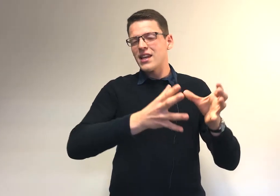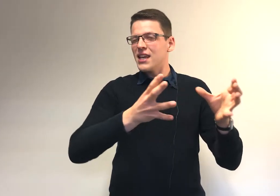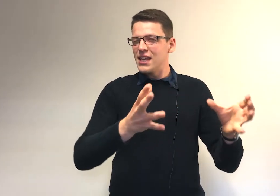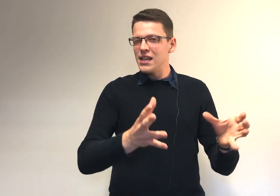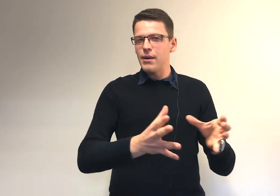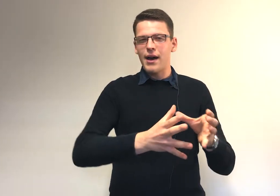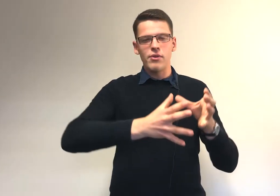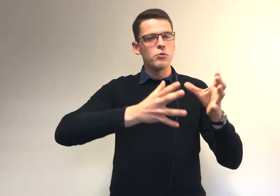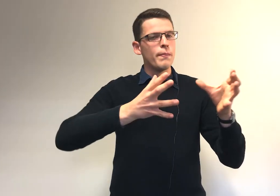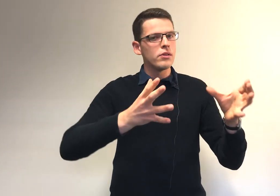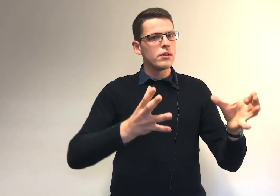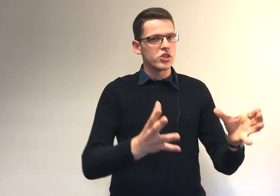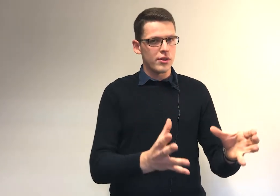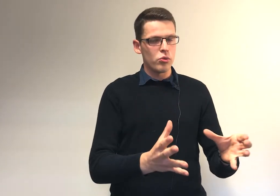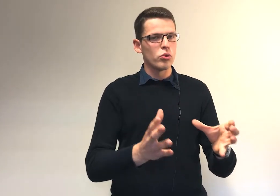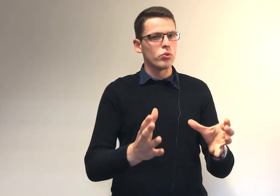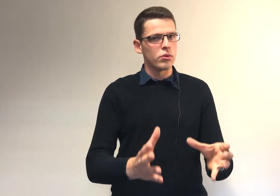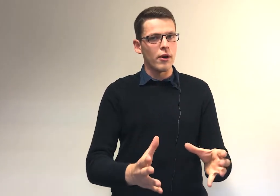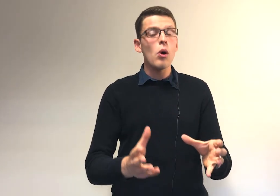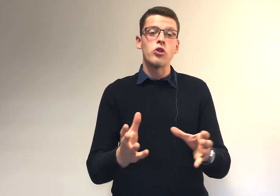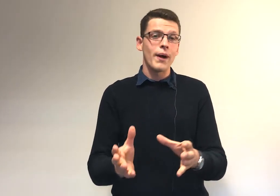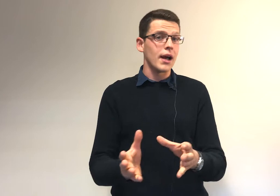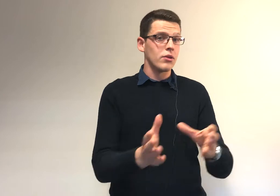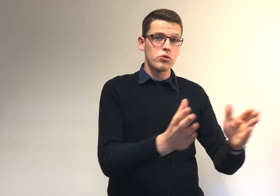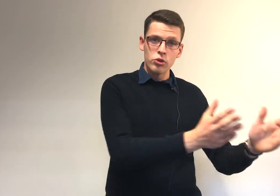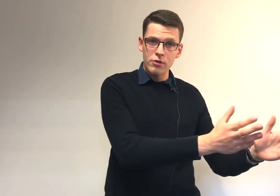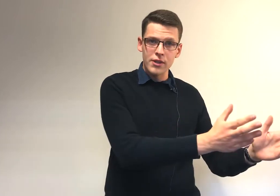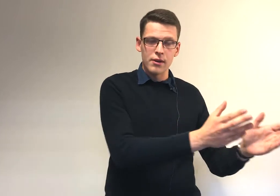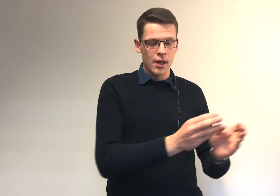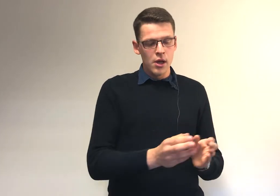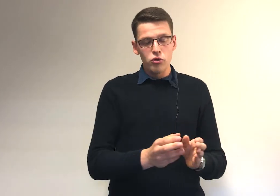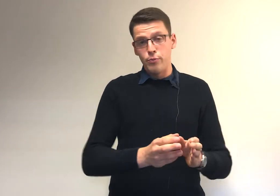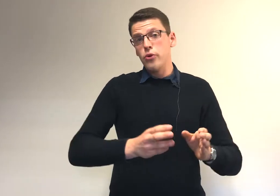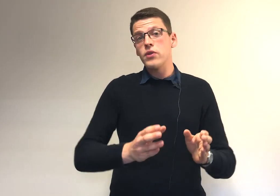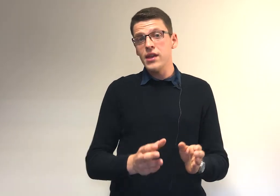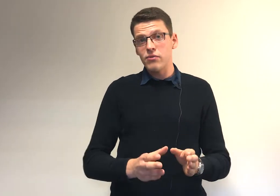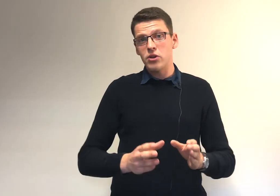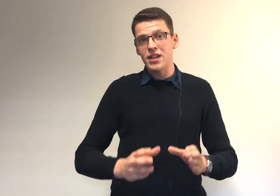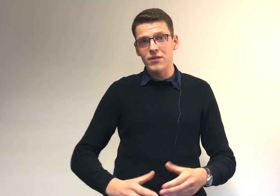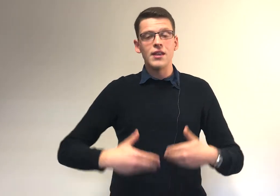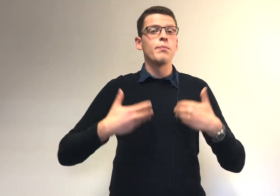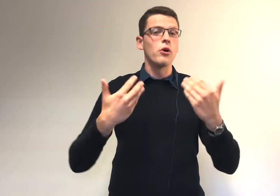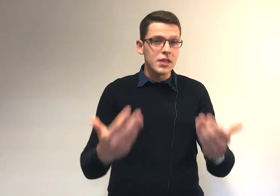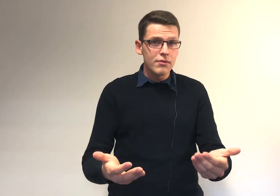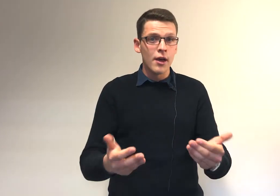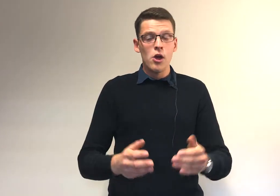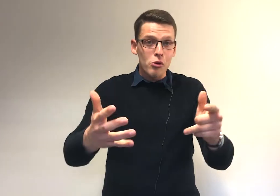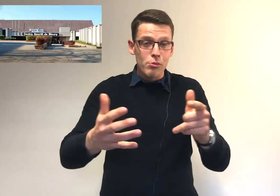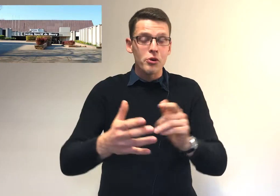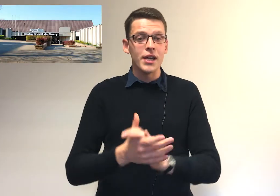équilibre, à avoir une bonne gestion de ton temps. On en parlera dans une autre vidéo. Tu peux aussi avoir une activité sportive, le Bloquerie,